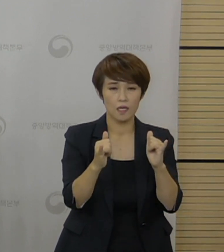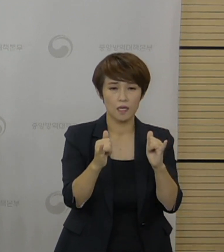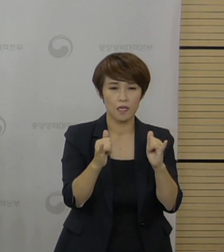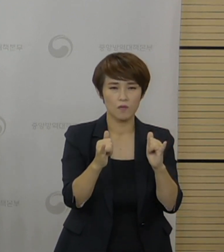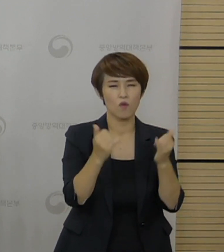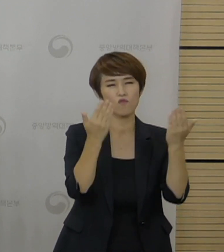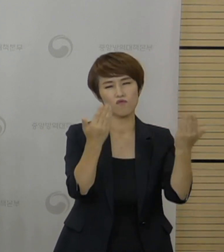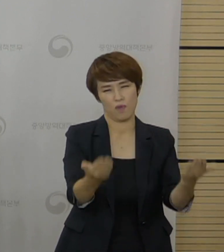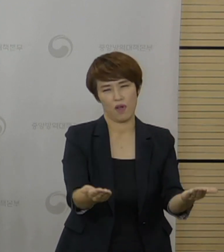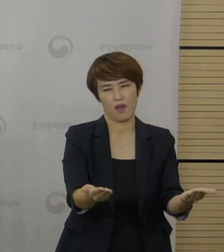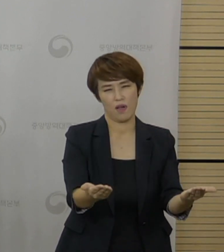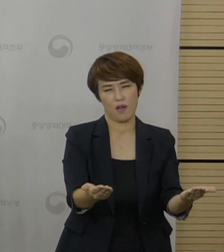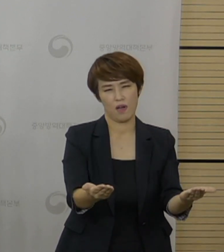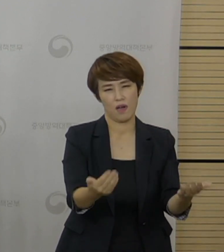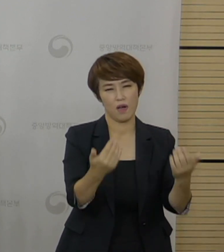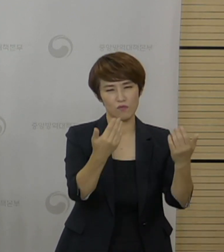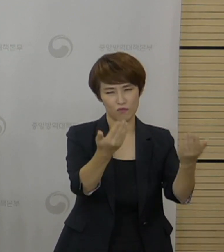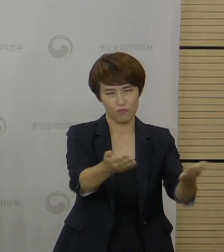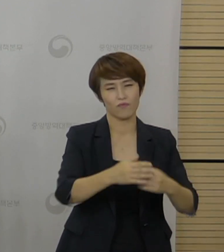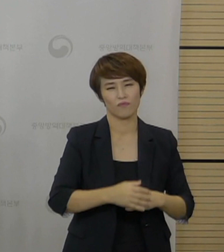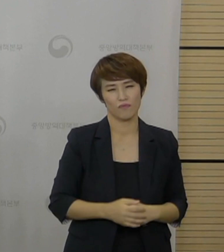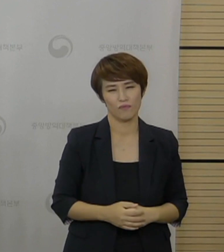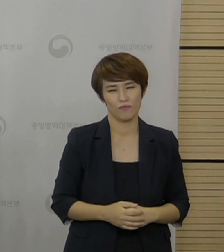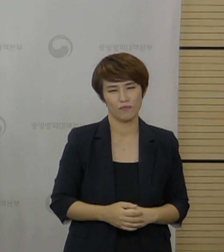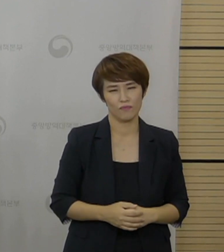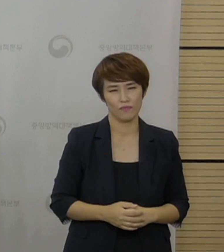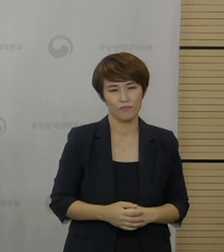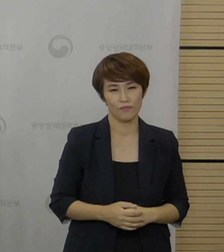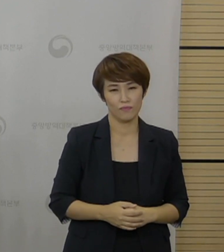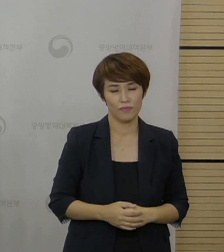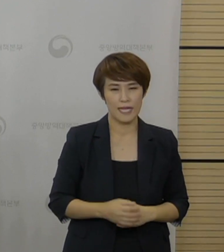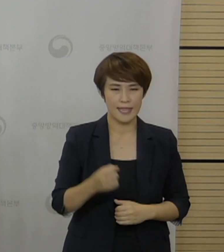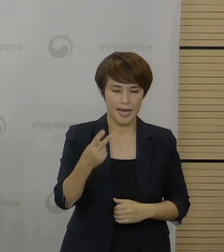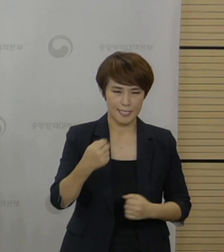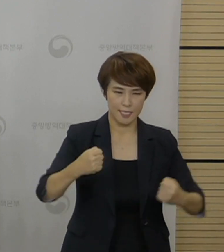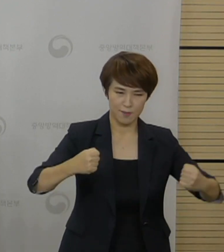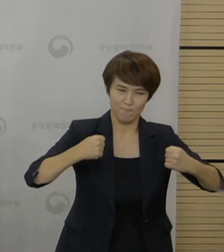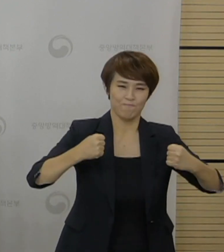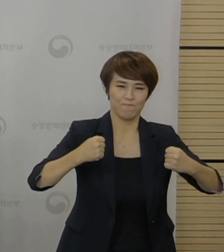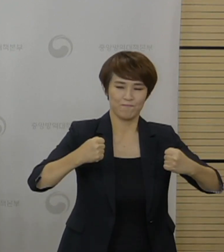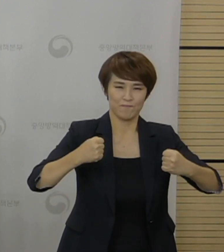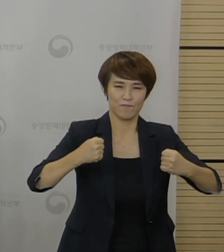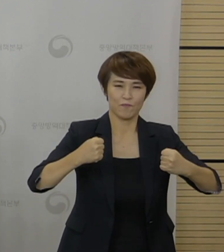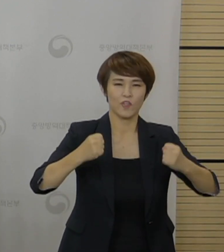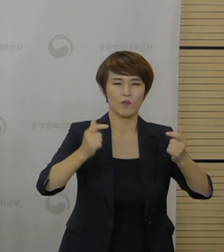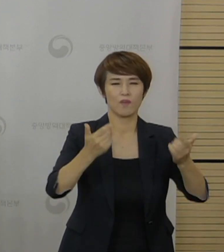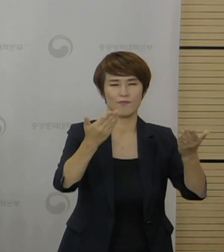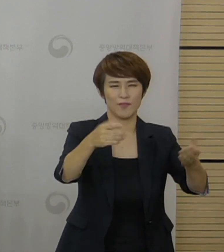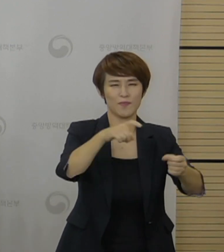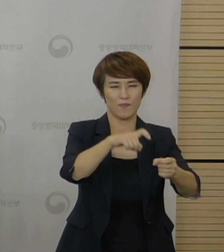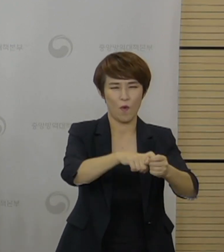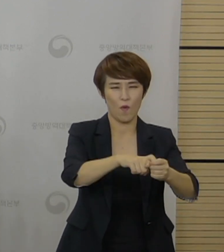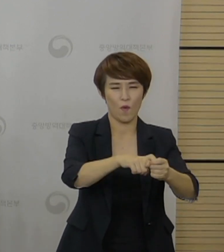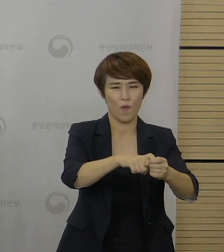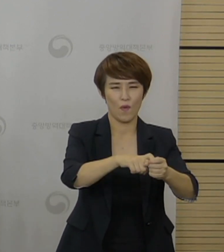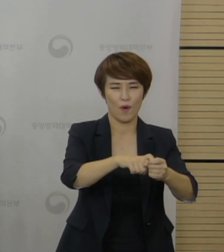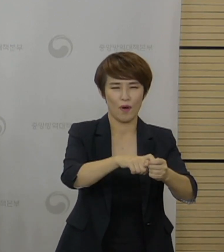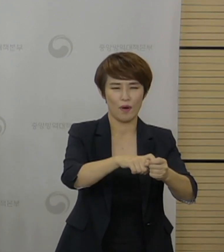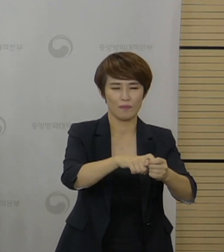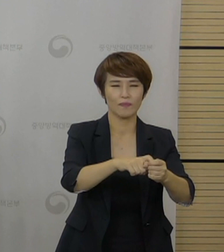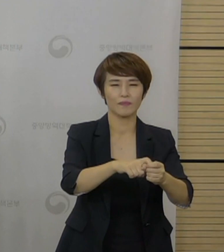휴가나 연가 등을 사용함으로써 재충전의 기회를 드리고자 하는 부분이 하나 있습니다.